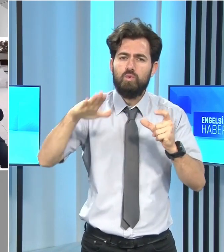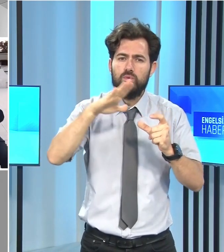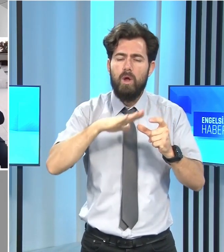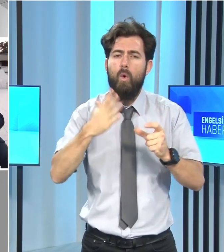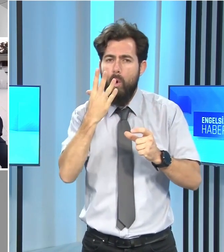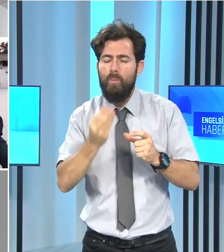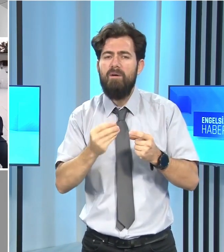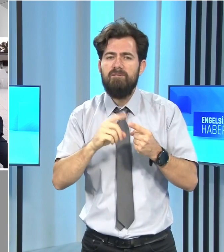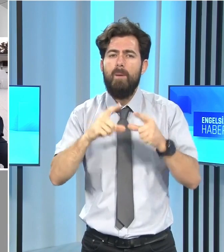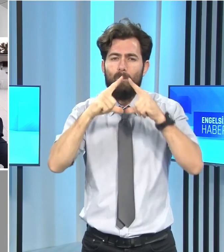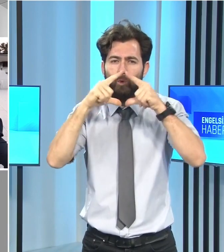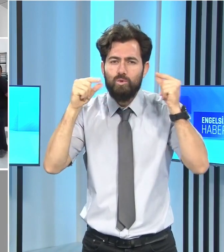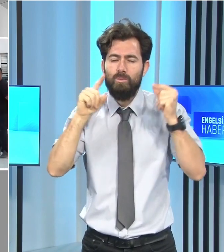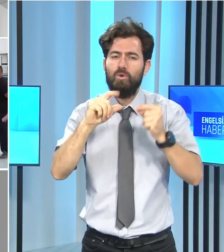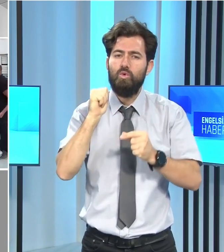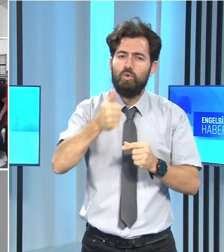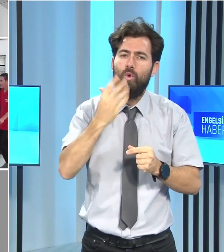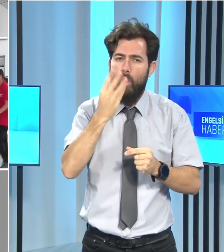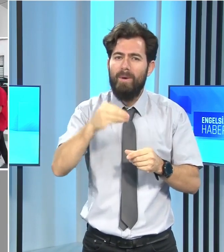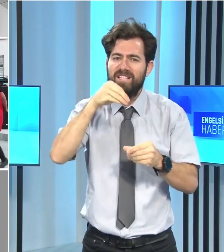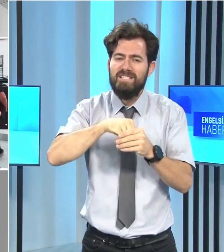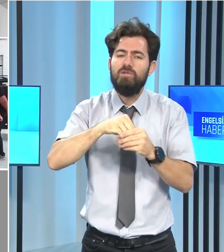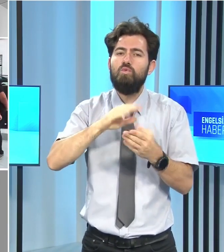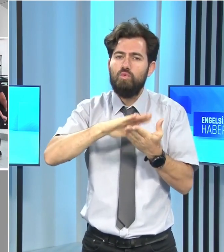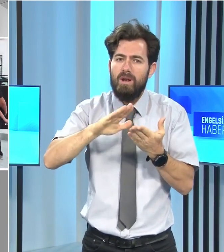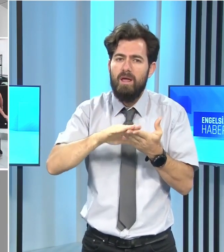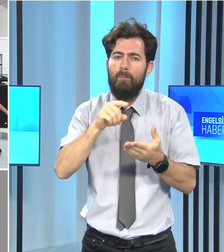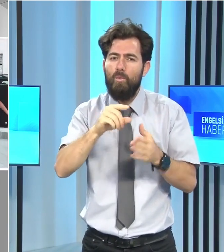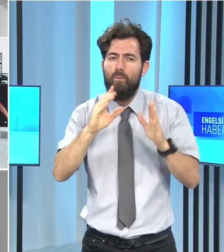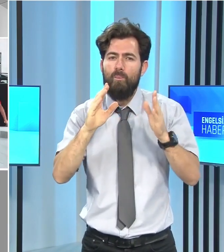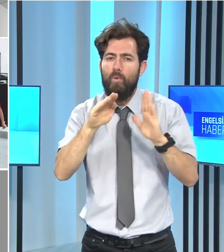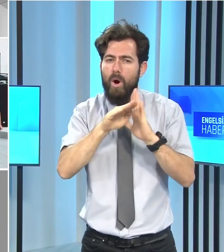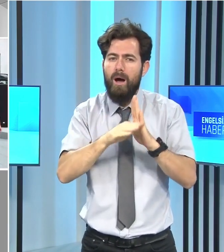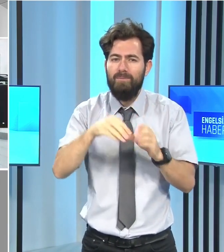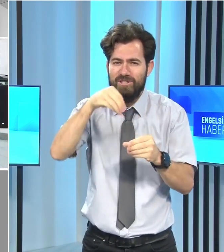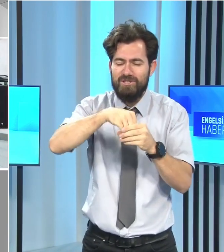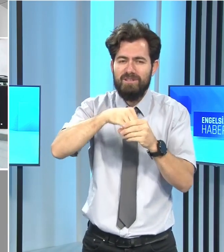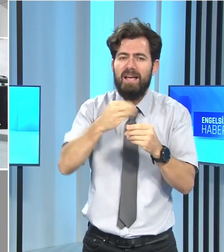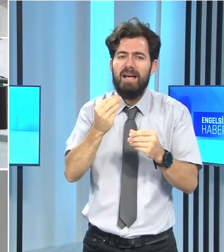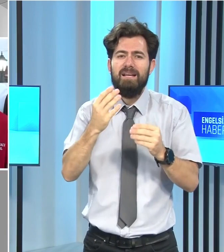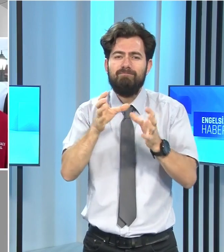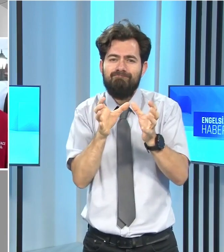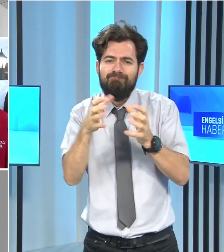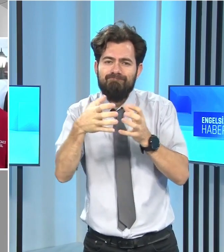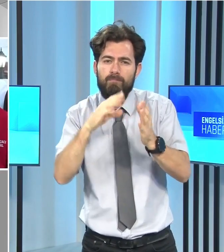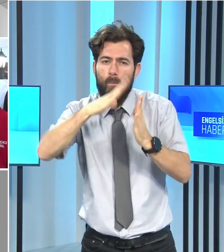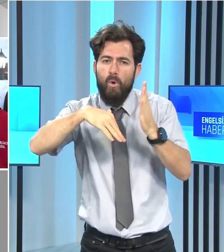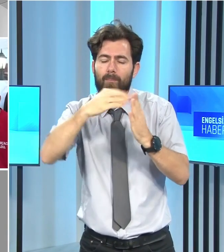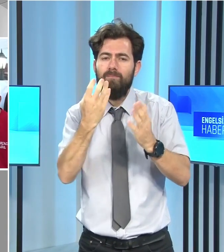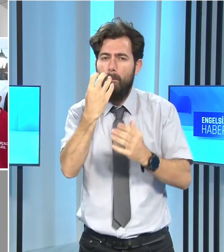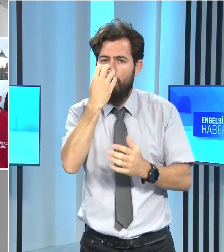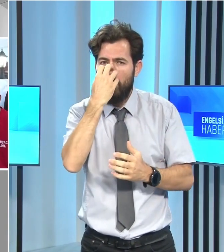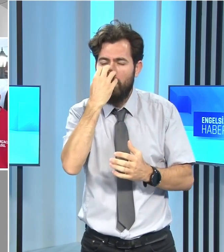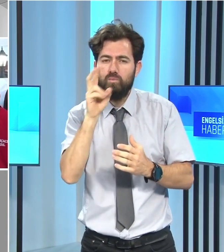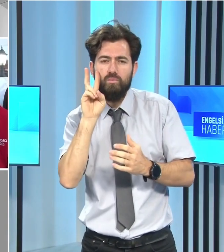mutlu bir gün geçirmesi amacıyla düzenlenen etkinlikte seramik boyama, palyaço gösterisi ve